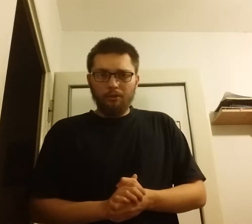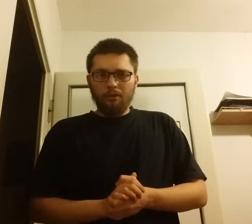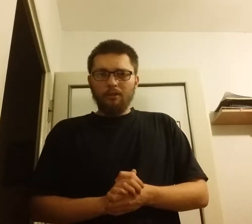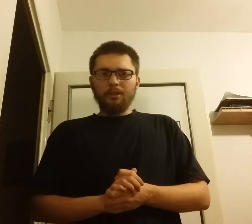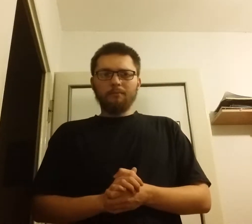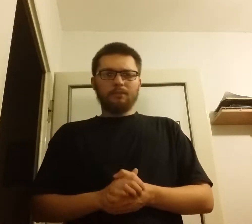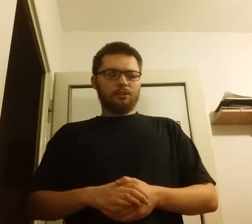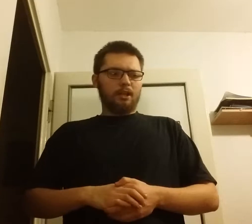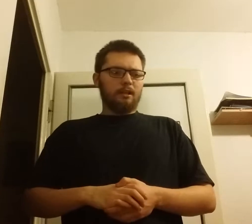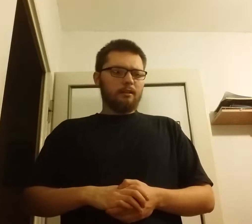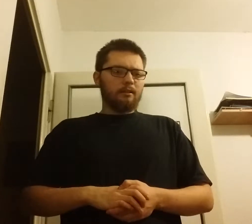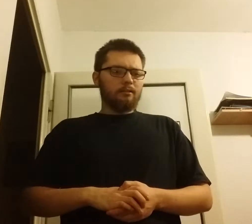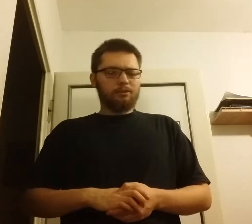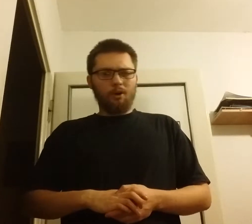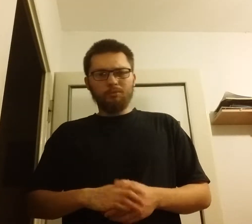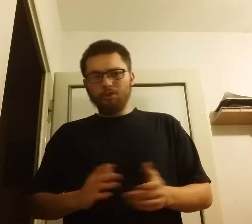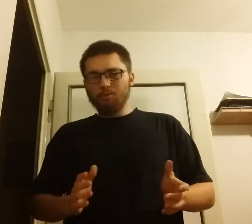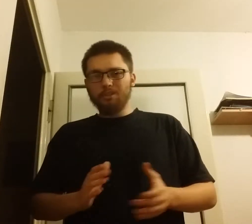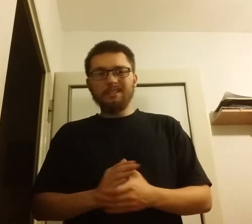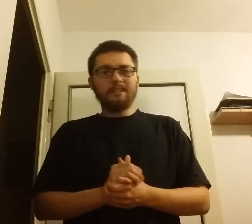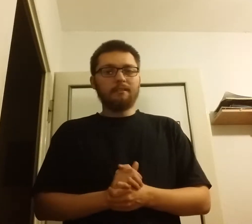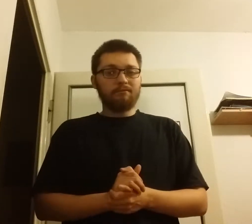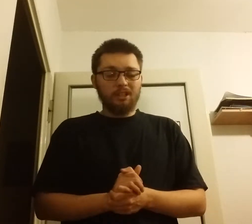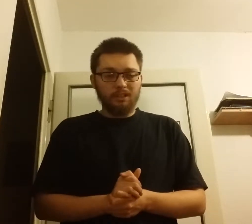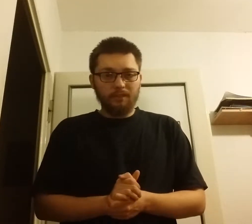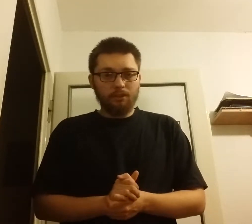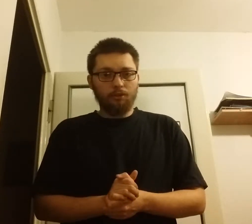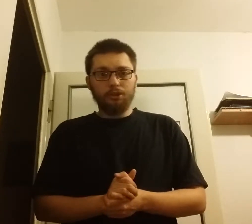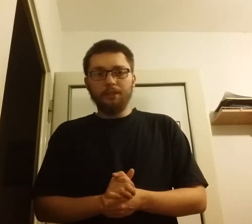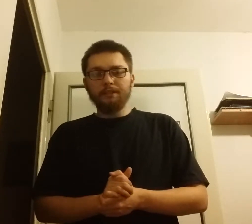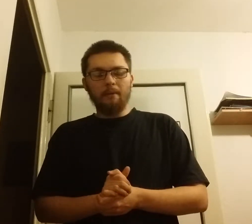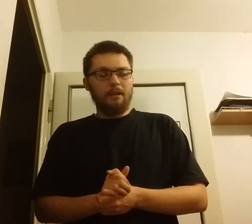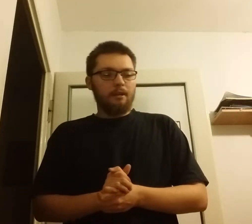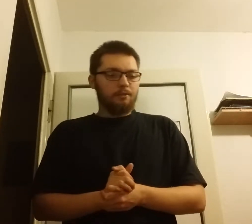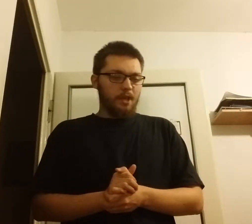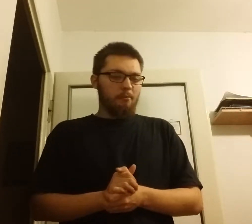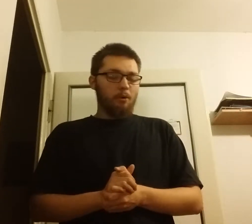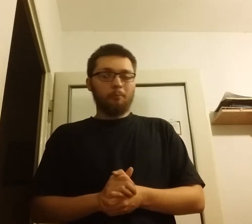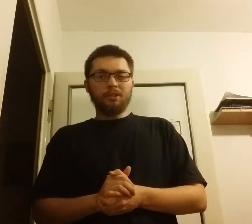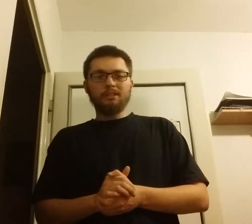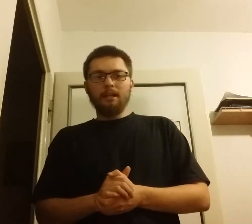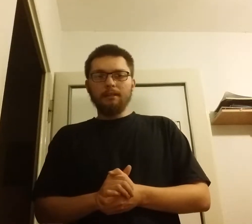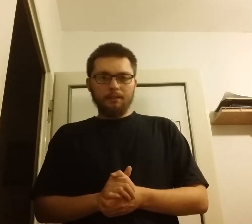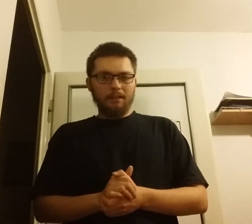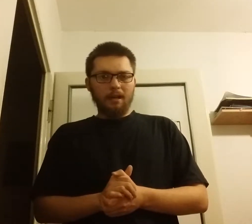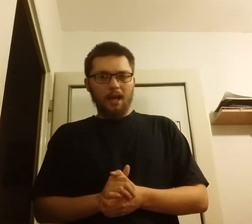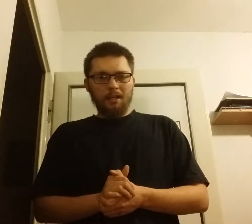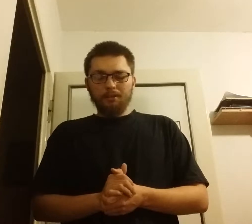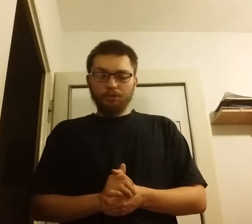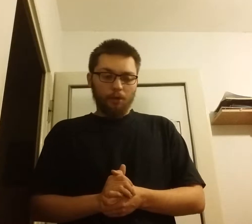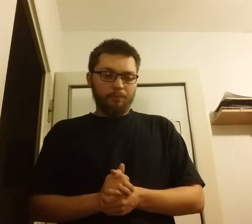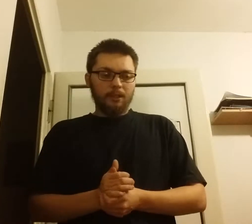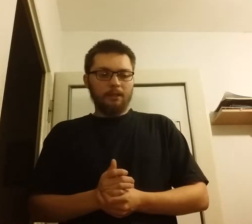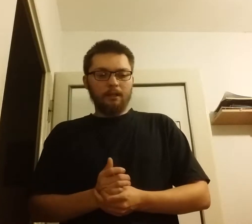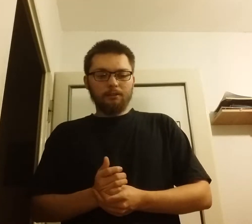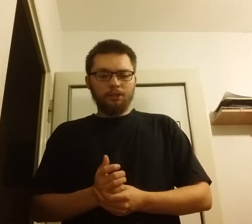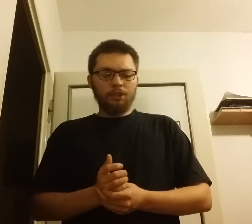im, że są sojusznicy, w rzeczywistości ich tam nie było, przez kilka dobrych dni